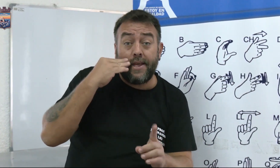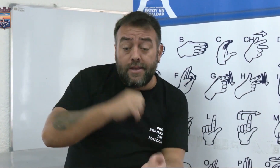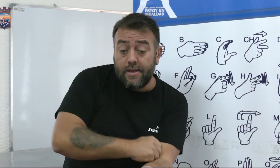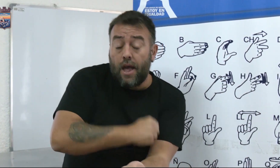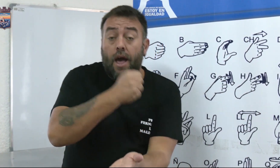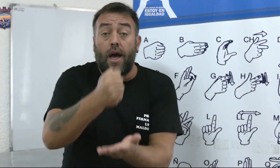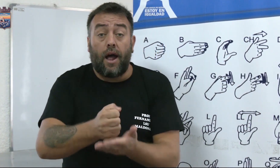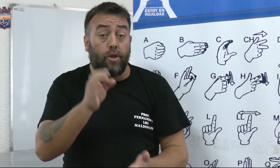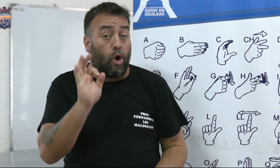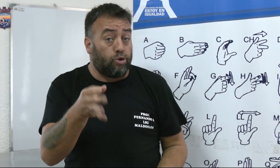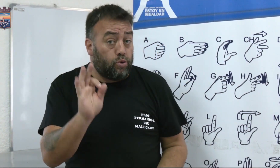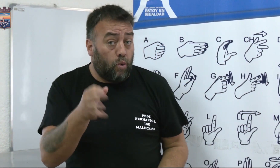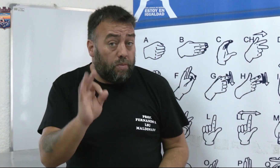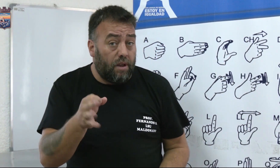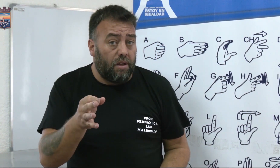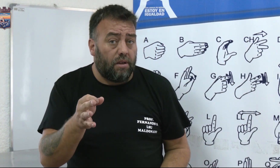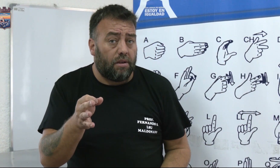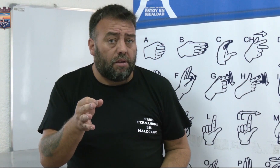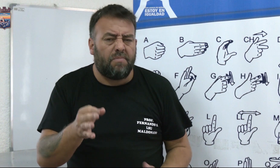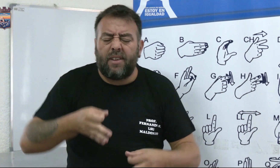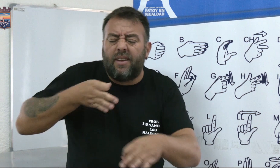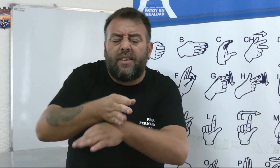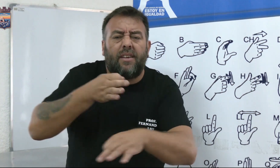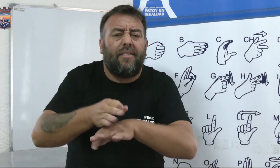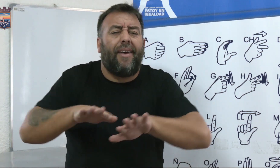desde abril hasta el mes de octubre.